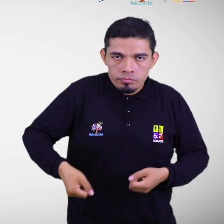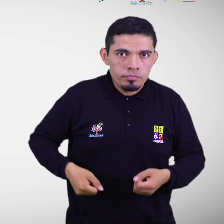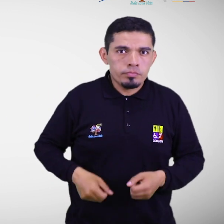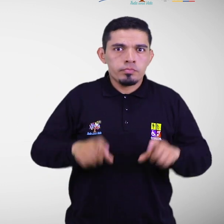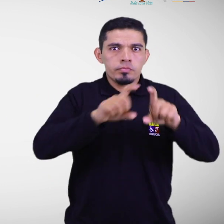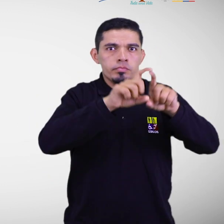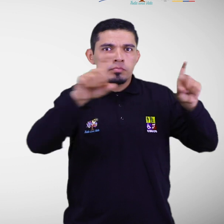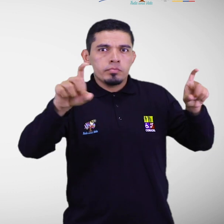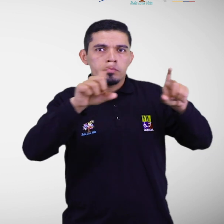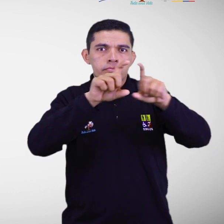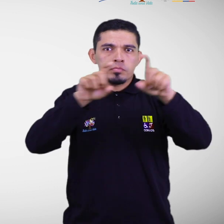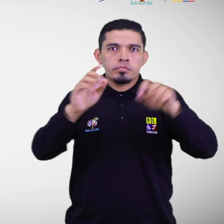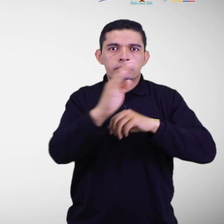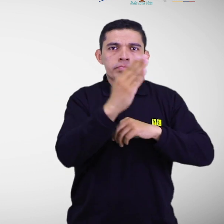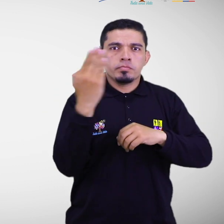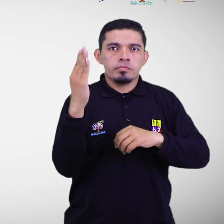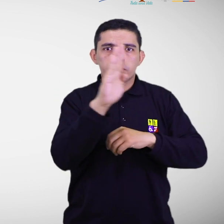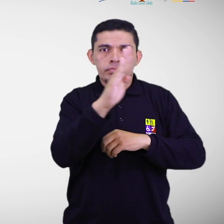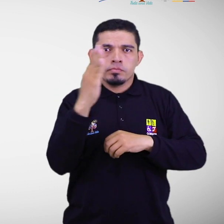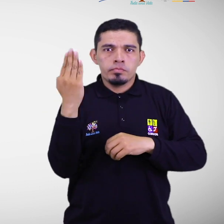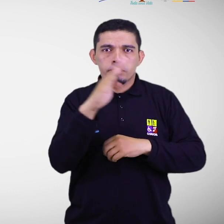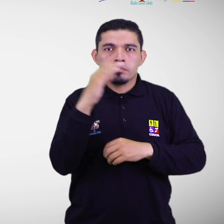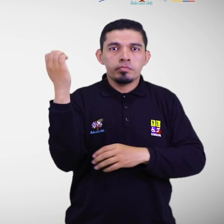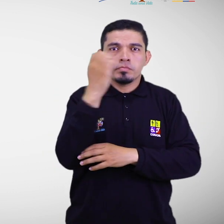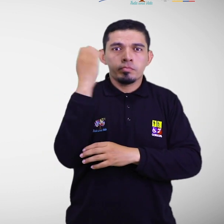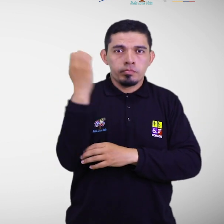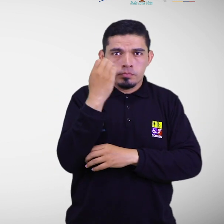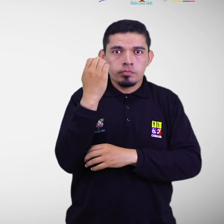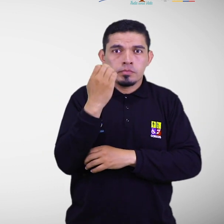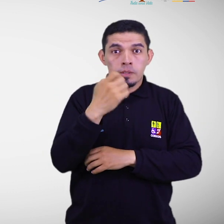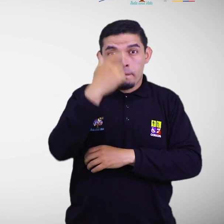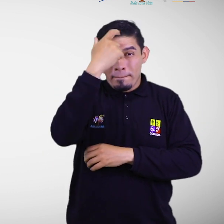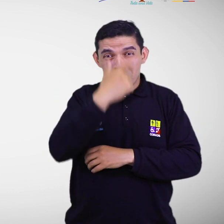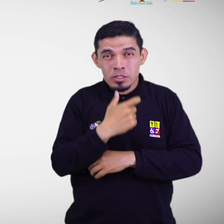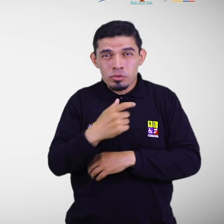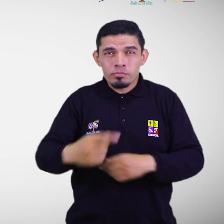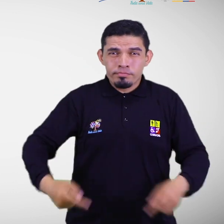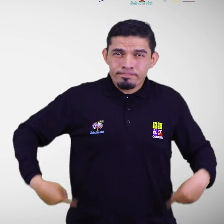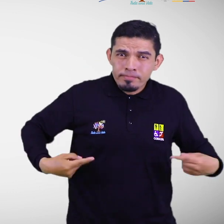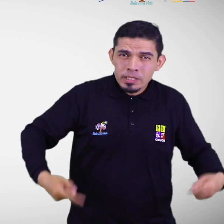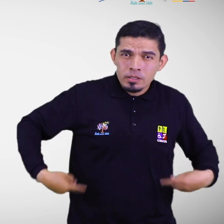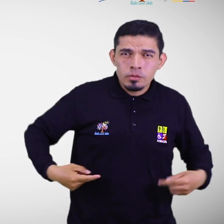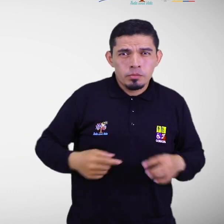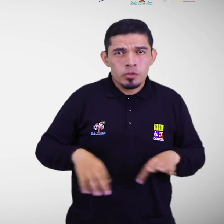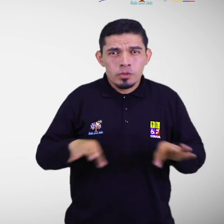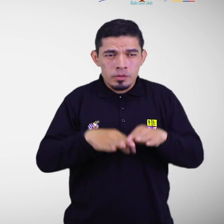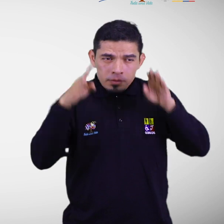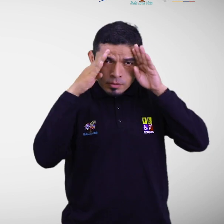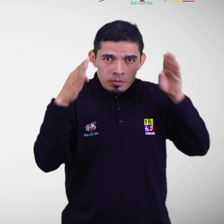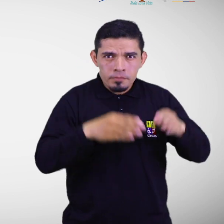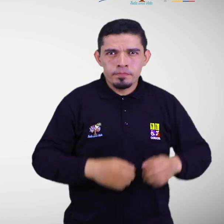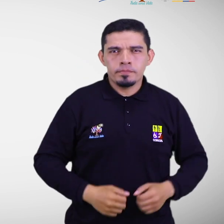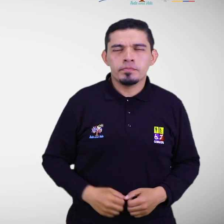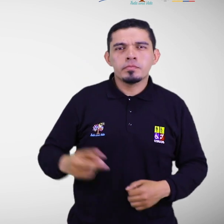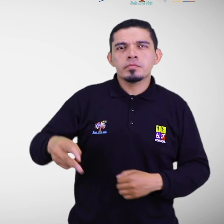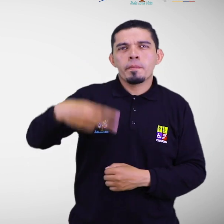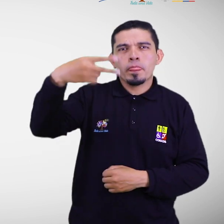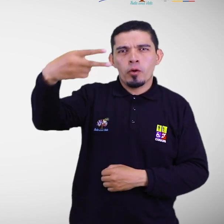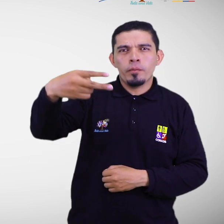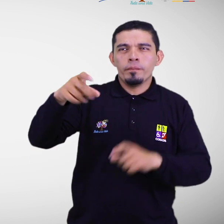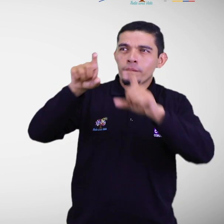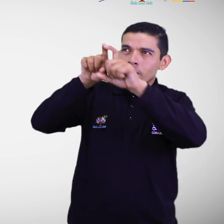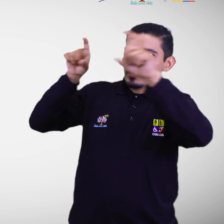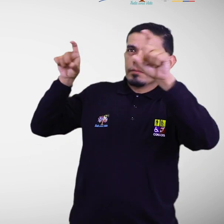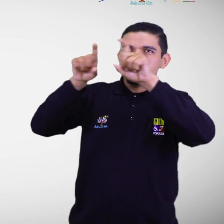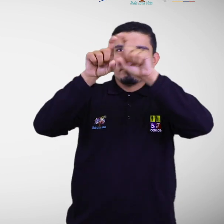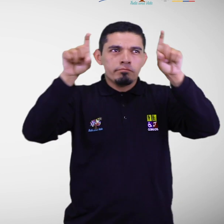considerando a las personas con movilidad reducida o que usan sillas de ruedas. 2. Señalización. Se